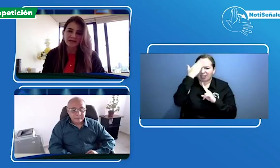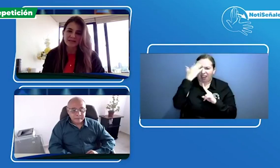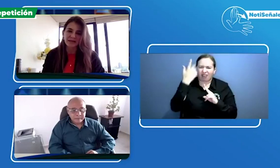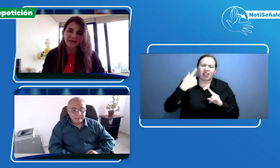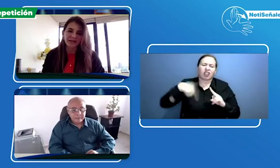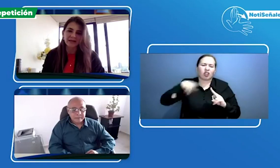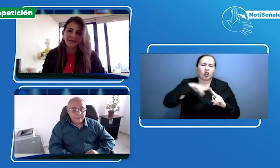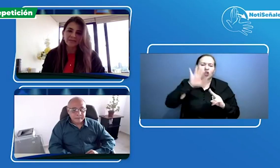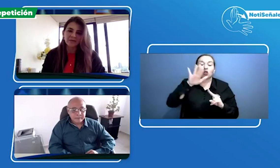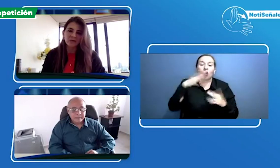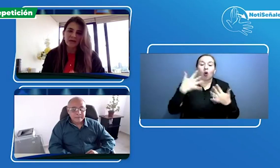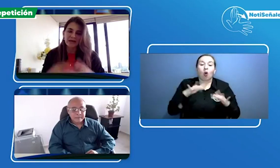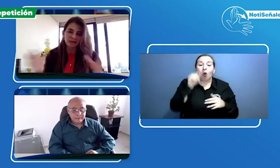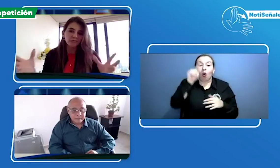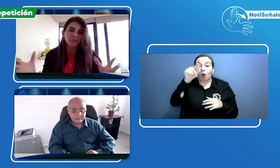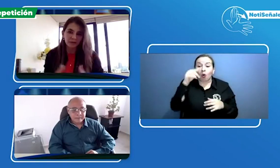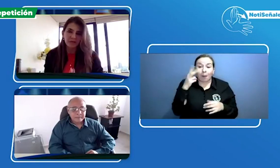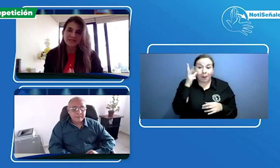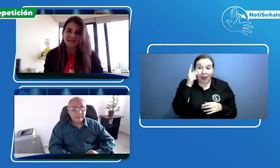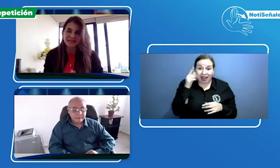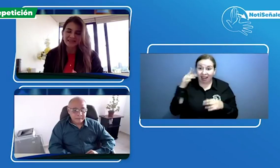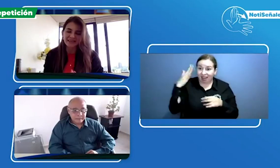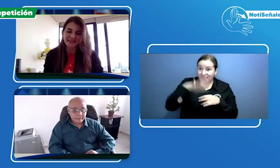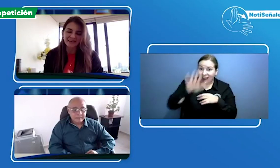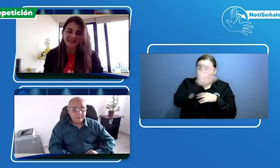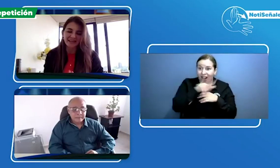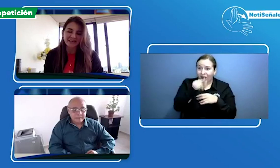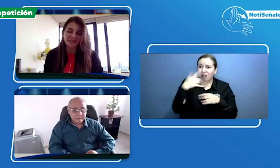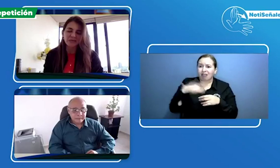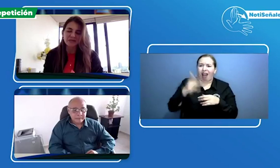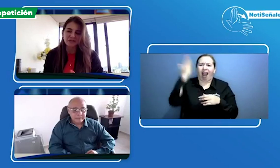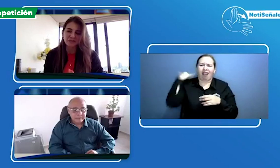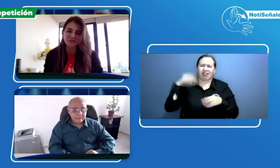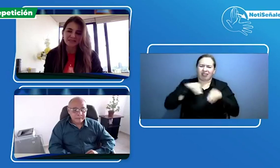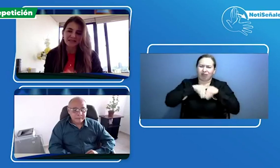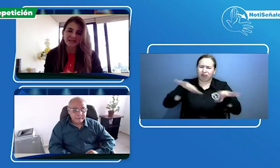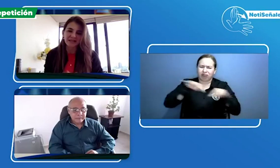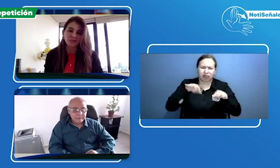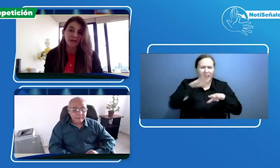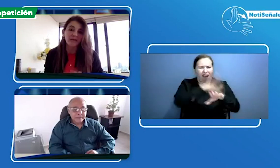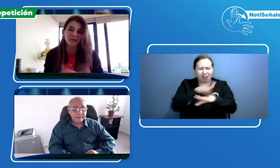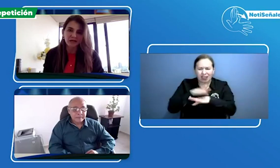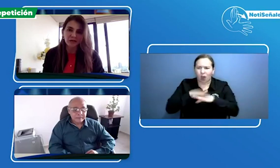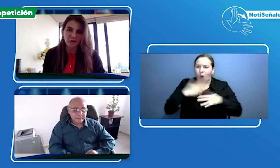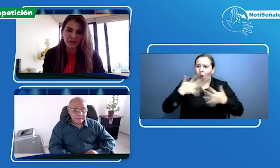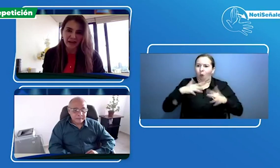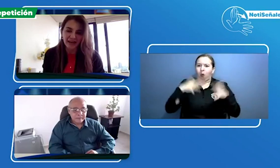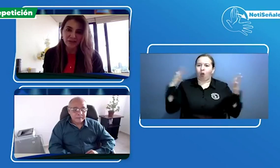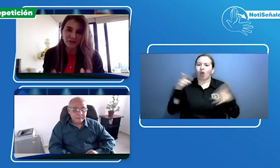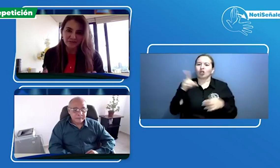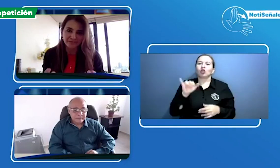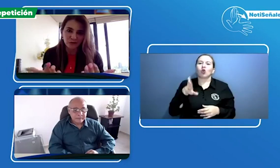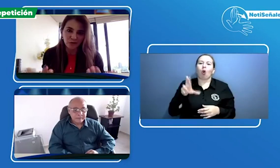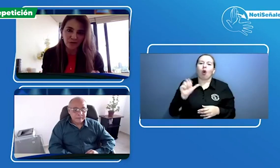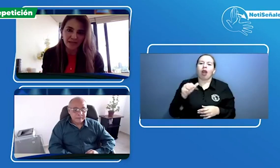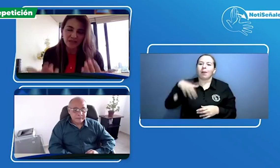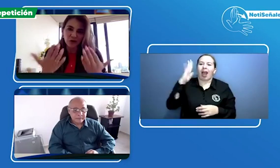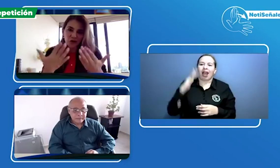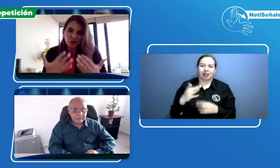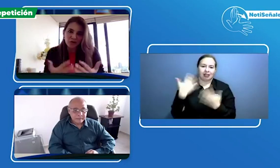Rizaralda con Henry fue bastante grande y por eso pues Sura nos adora tanto a Fenascol como